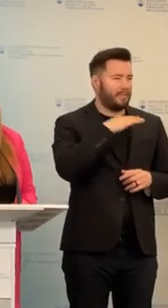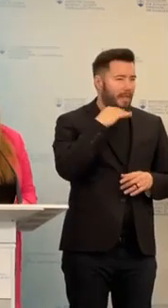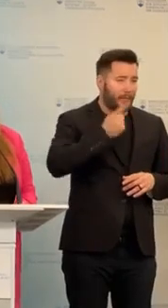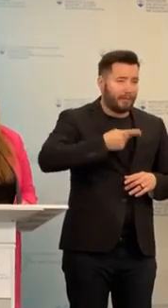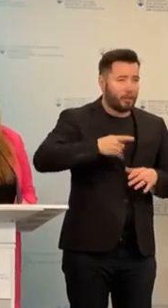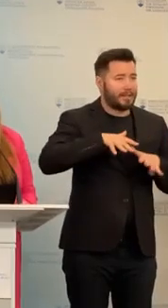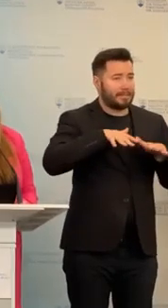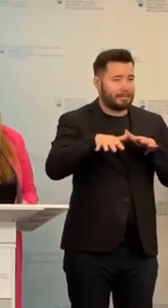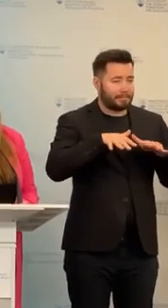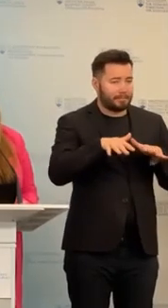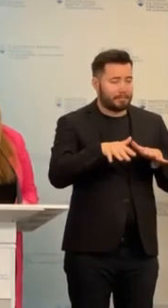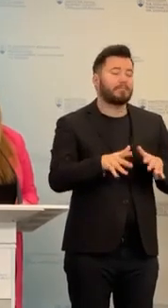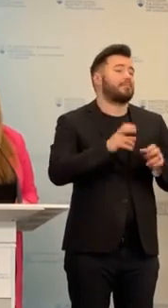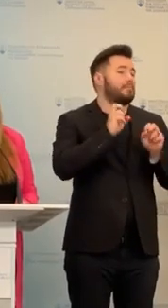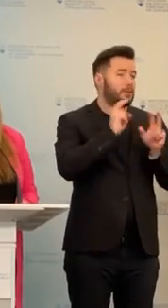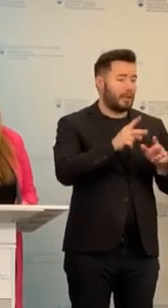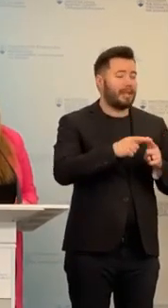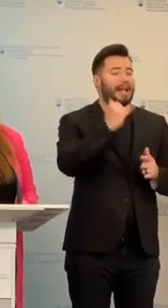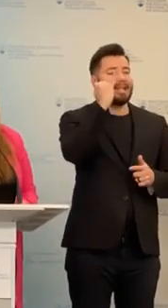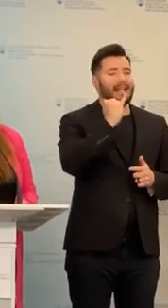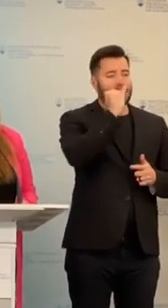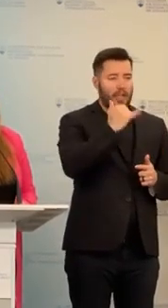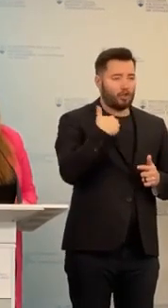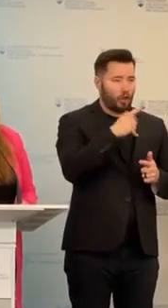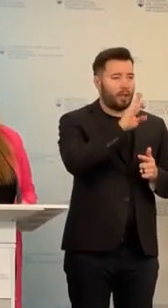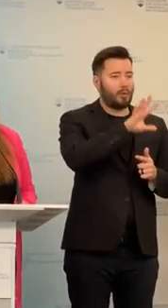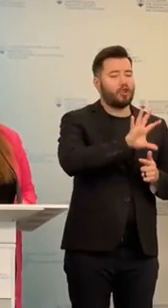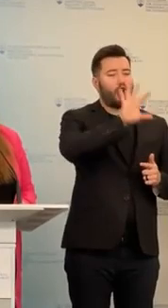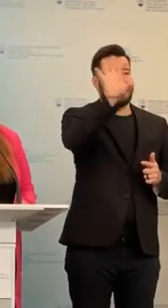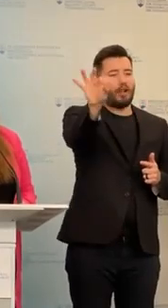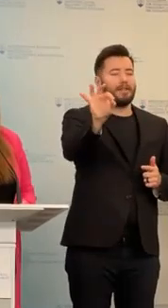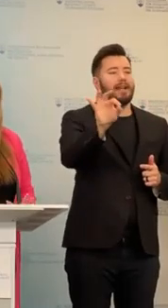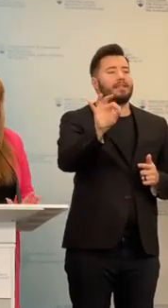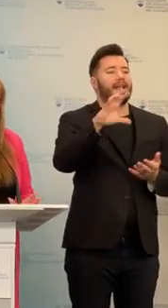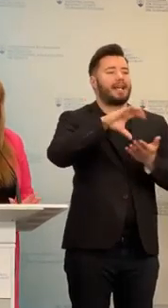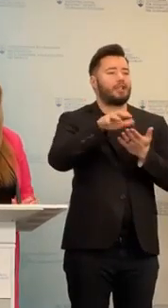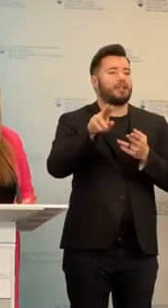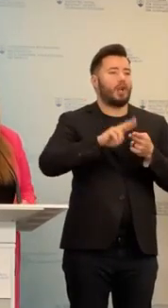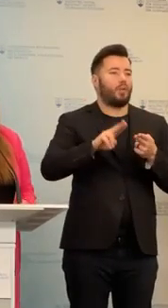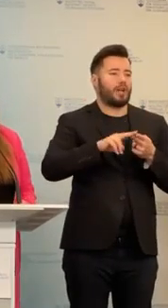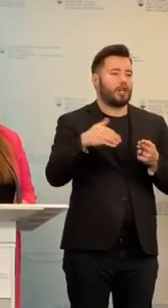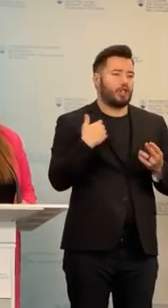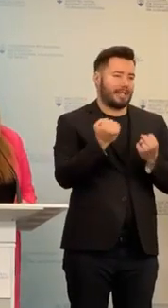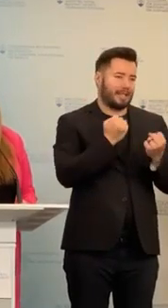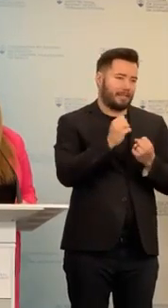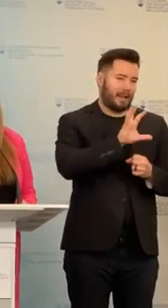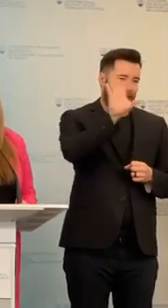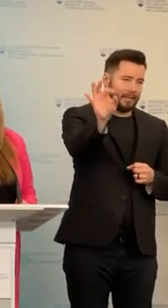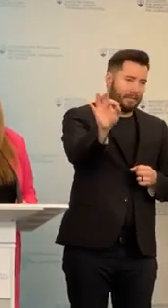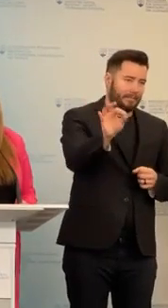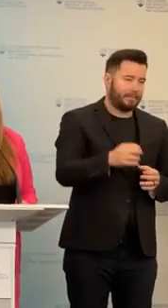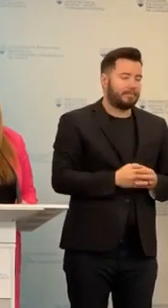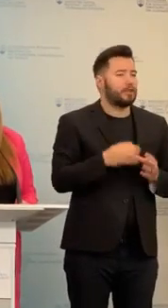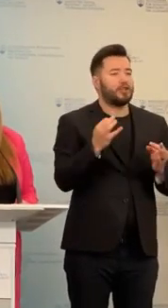majú toho veľa. Druhý moment je, že môže riaditeľo školy kontaktovať regionálny úrad školskej správy a asi to, čo je najjednoduchšie